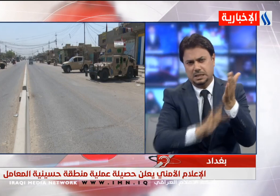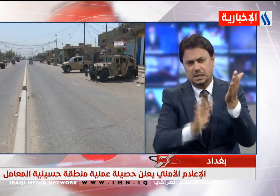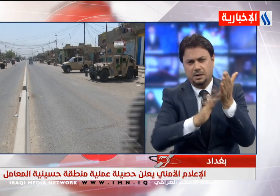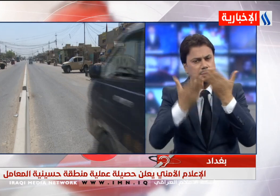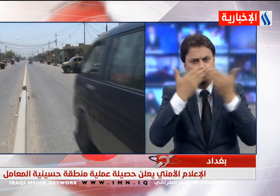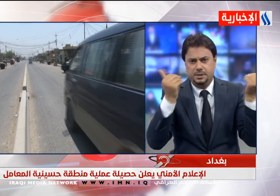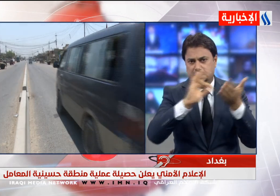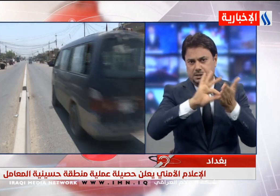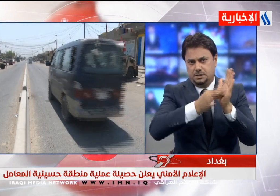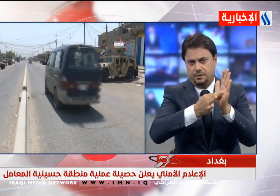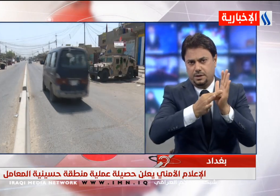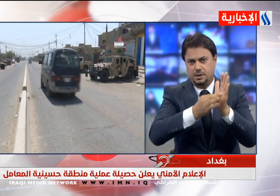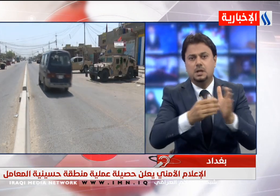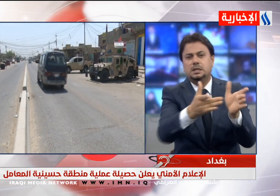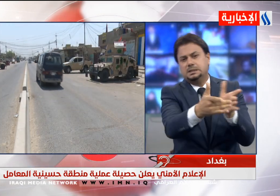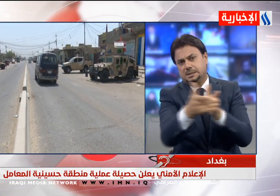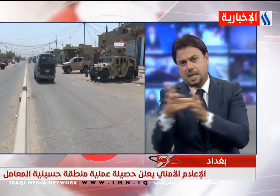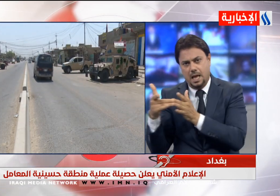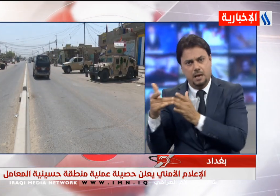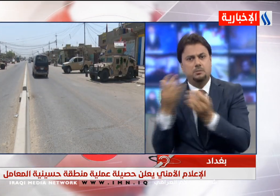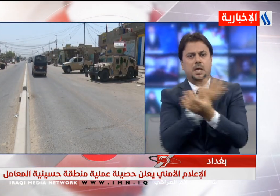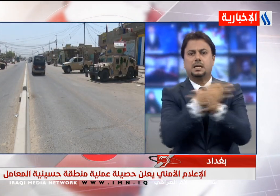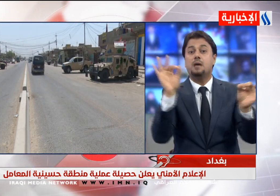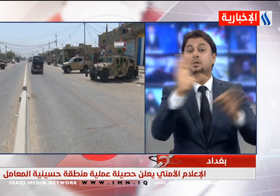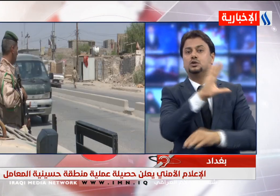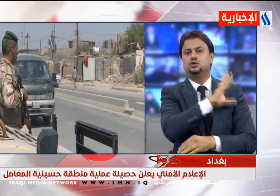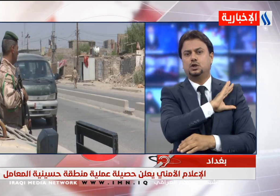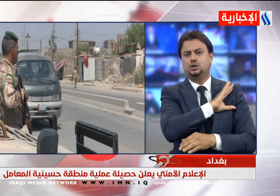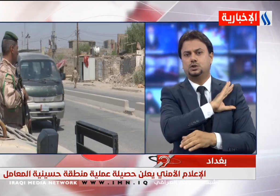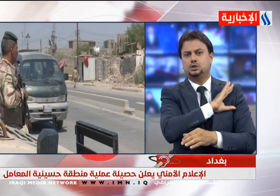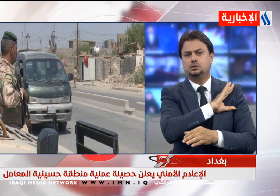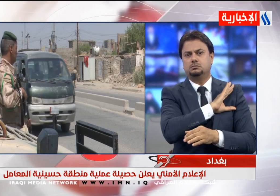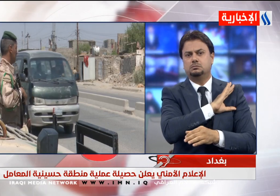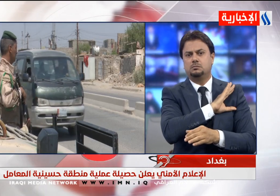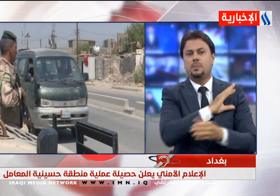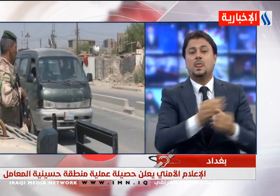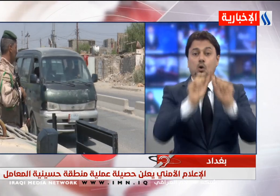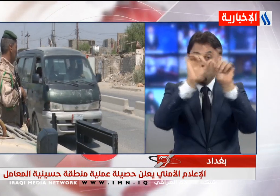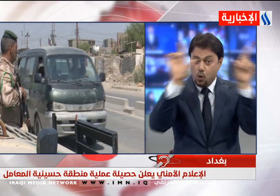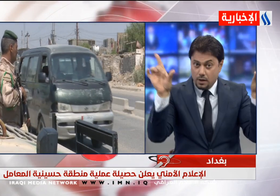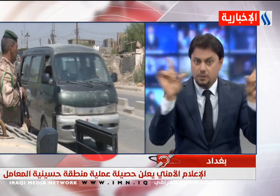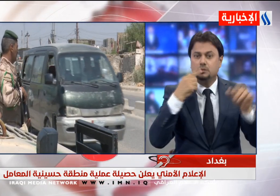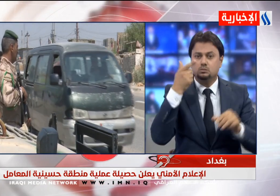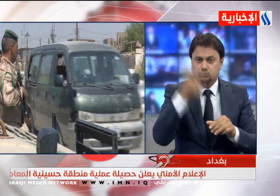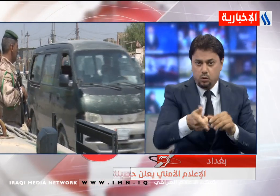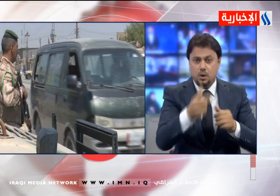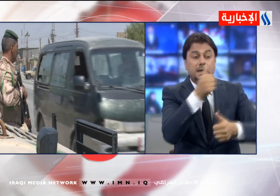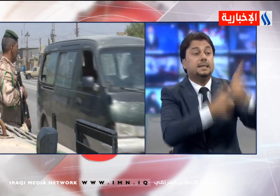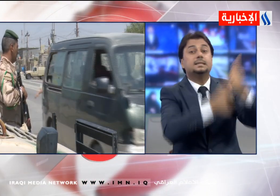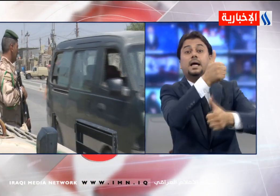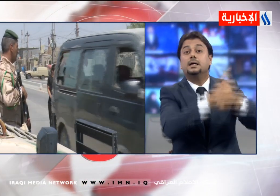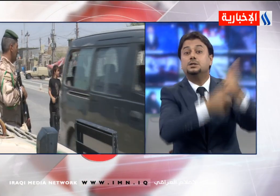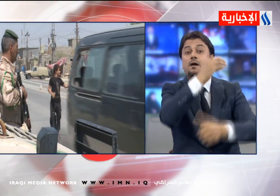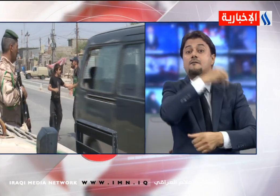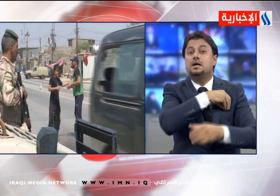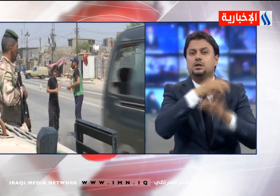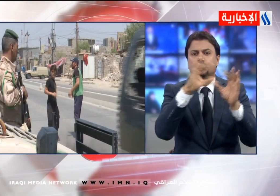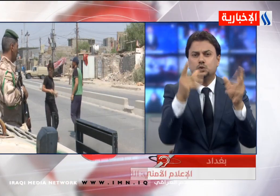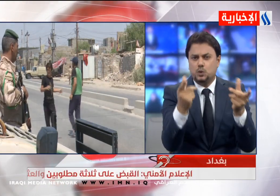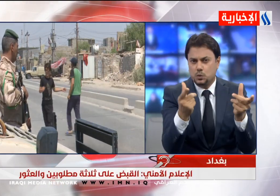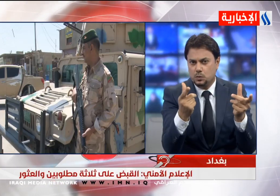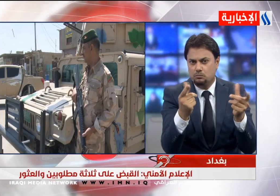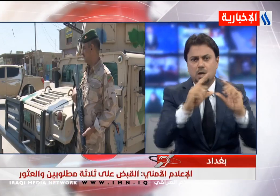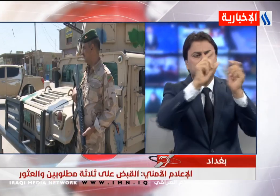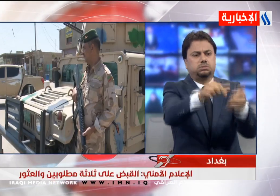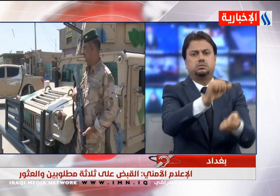أكملت القطاعات واجبها بنجاح وانسحبت لمعسكرتها كما أضحت أن نتائج العملية أسفرت عن